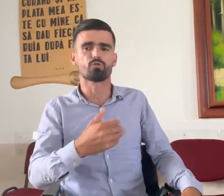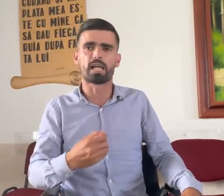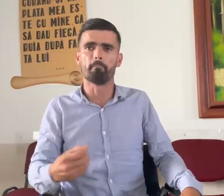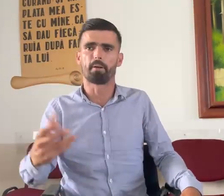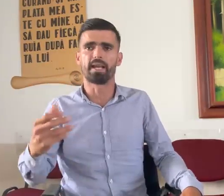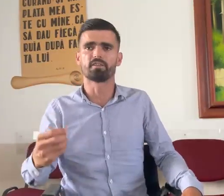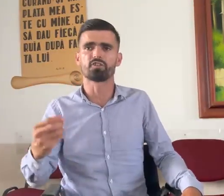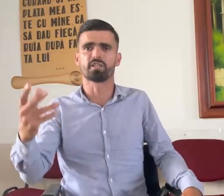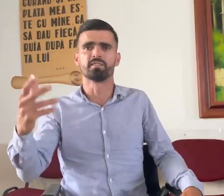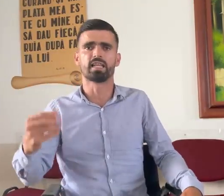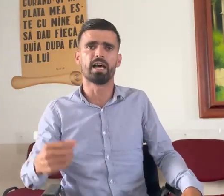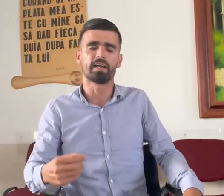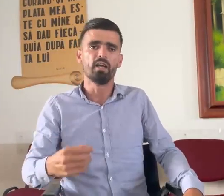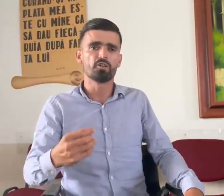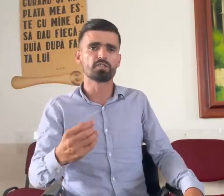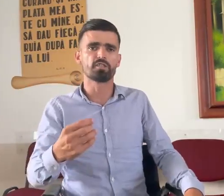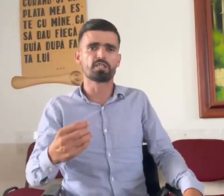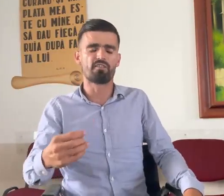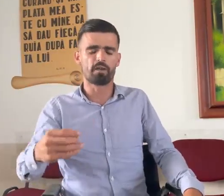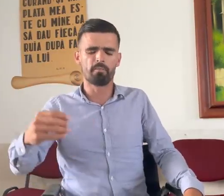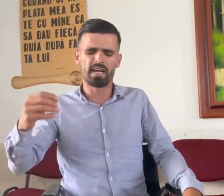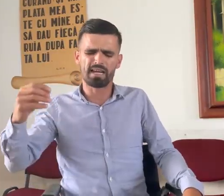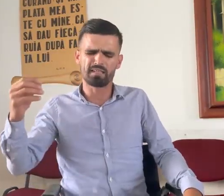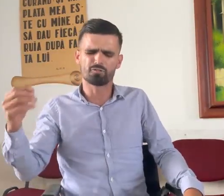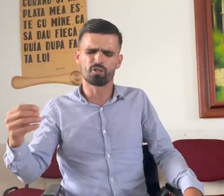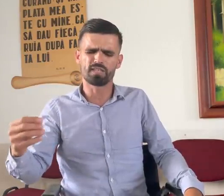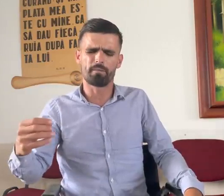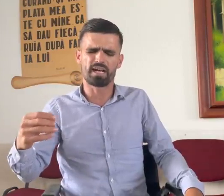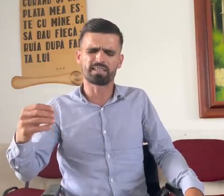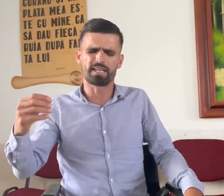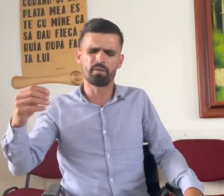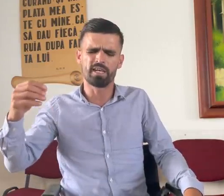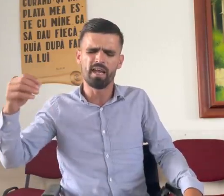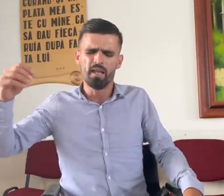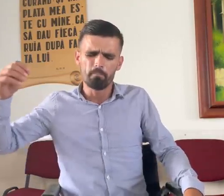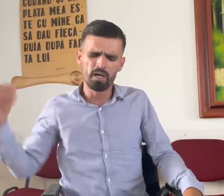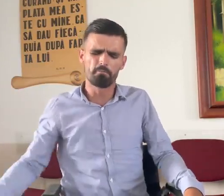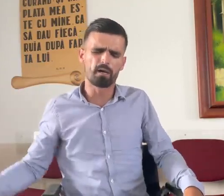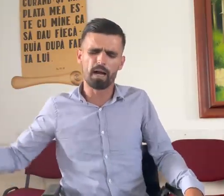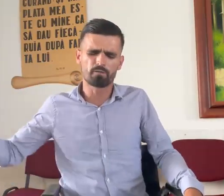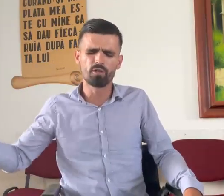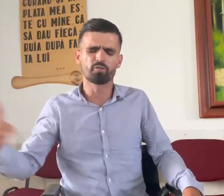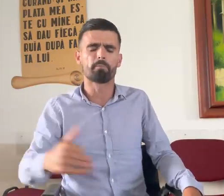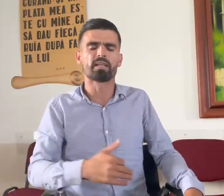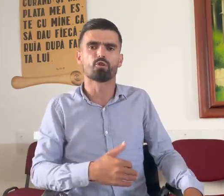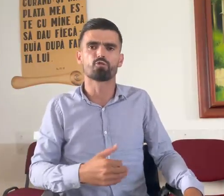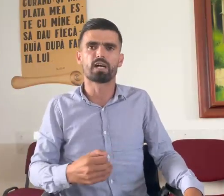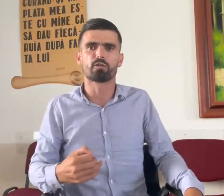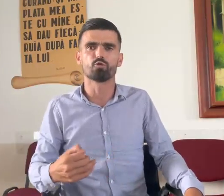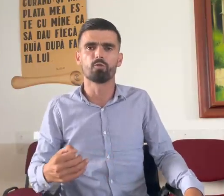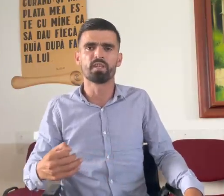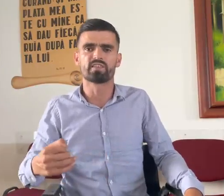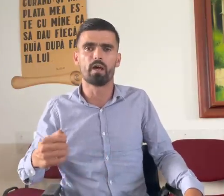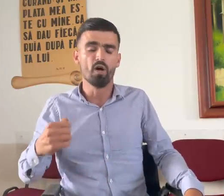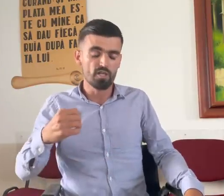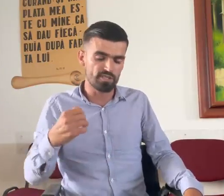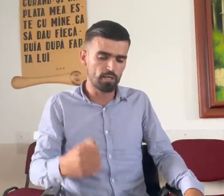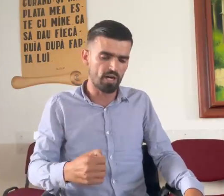ascultam predii și cântări. Și zicea soția mea către mine, mă, bărbatul, nu-i trebuie tot jucat cu Dumnezeu. Ziua